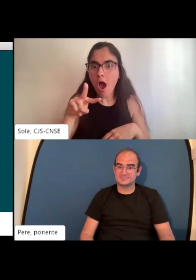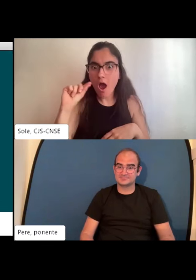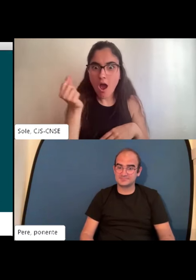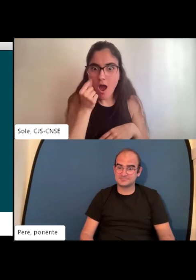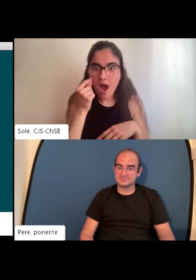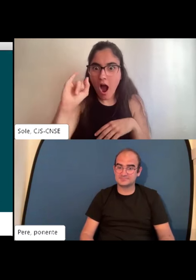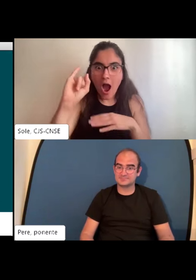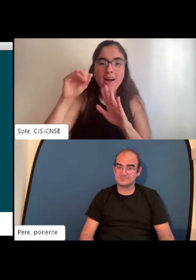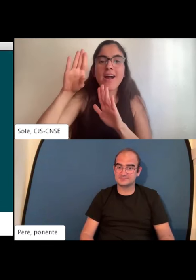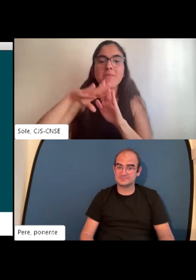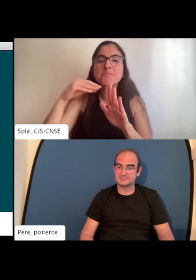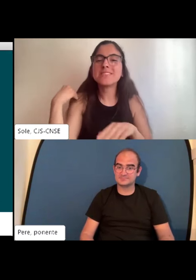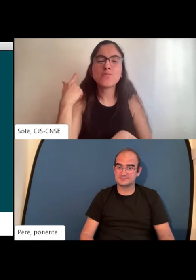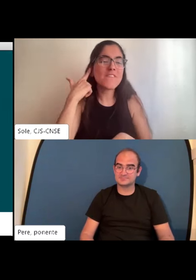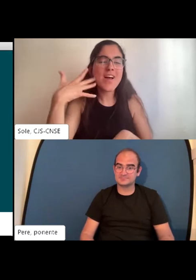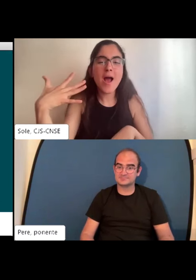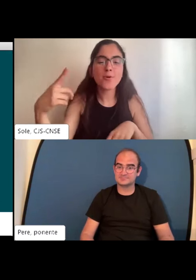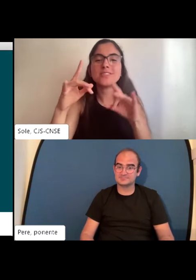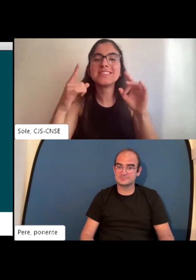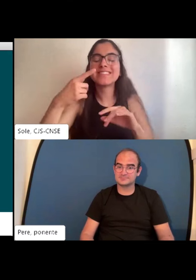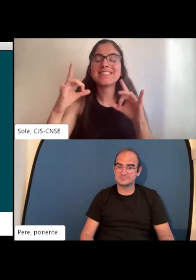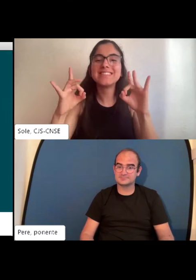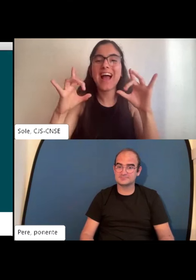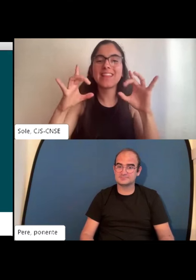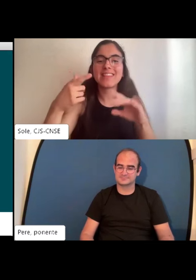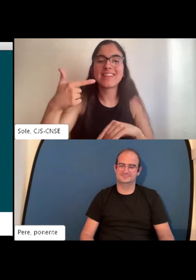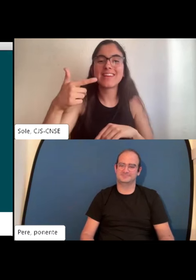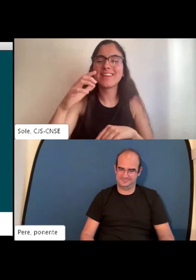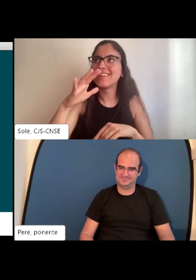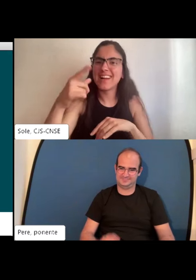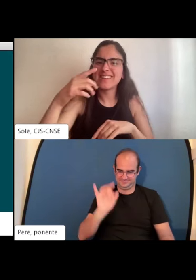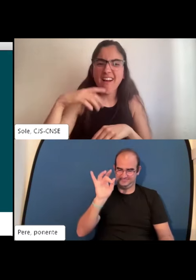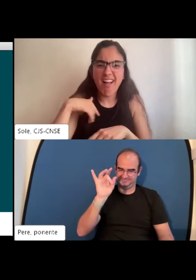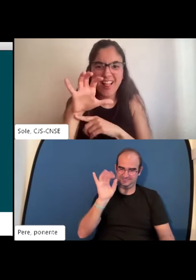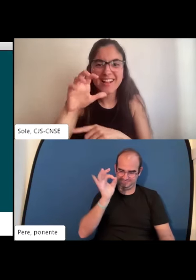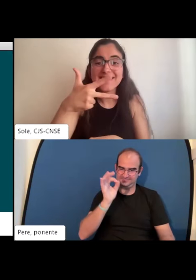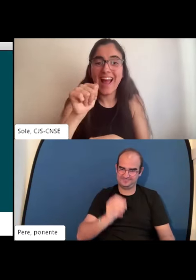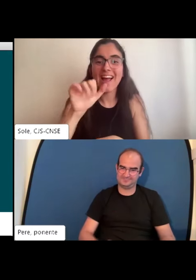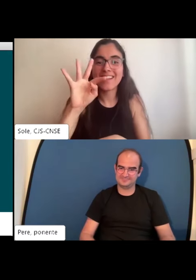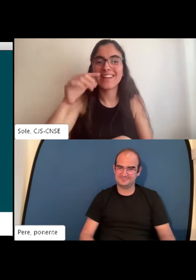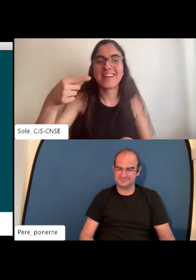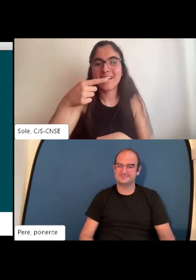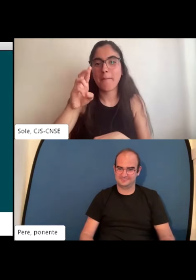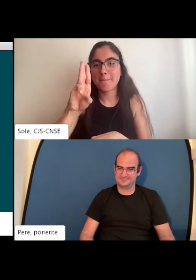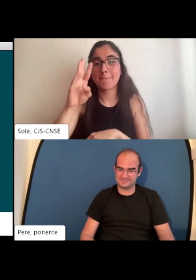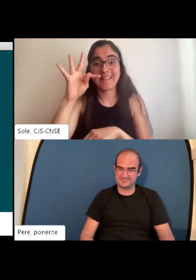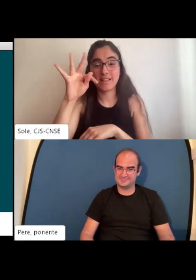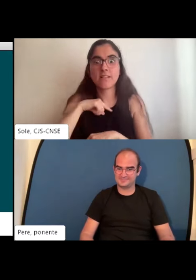te comento que la inteligencia artificial cuando yo me enteré que había un programa súper famoso que es el chat GPT